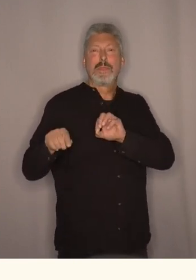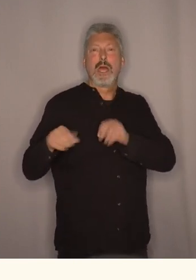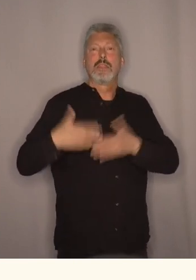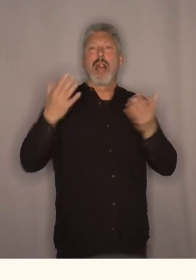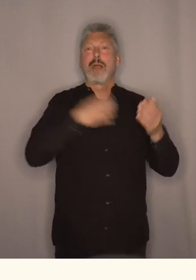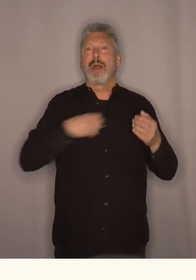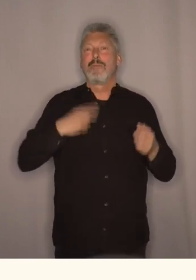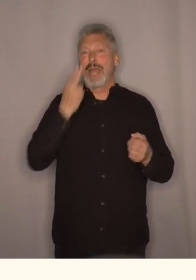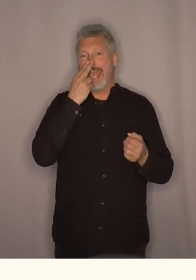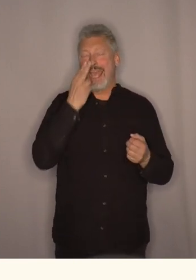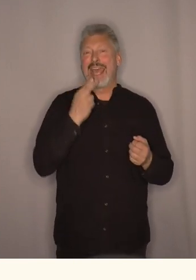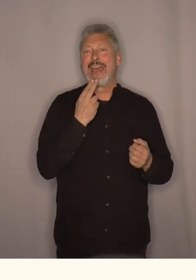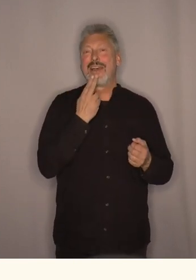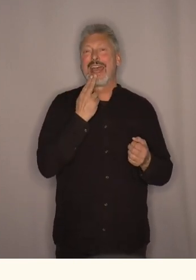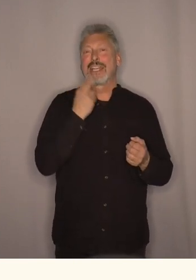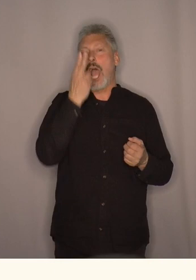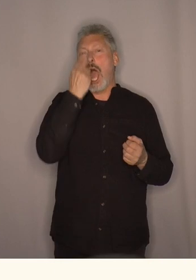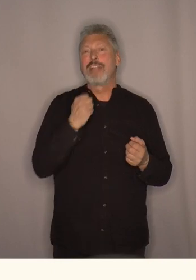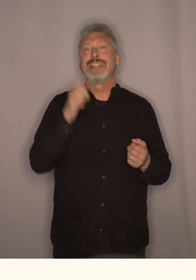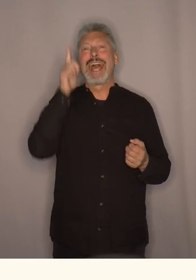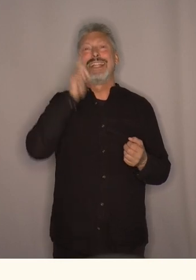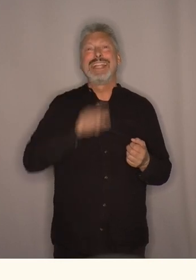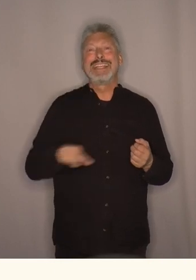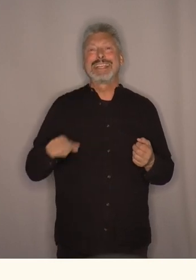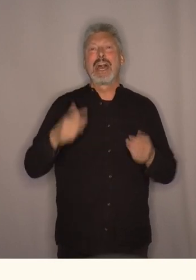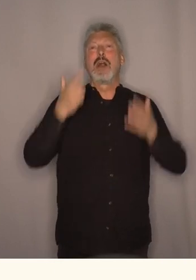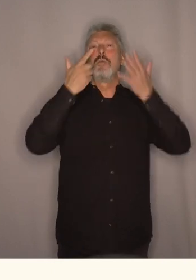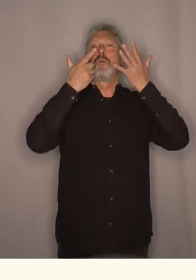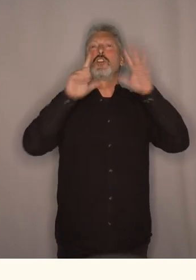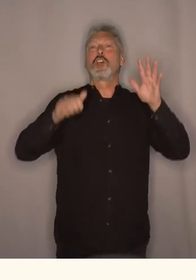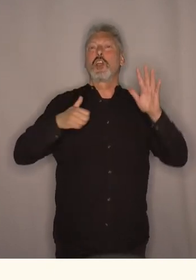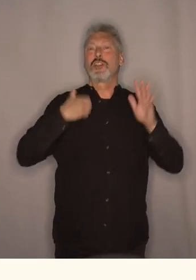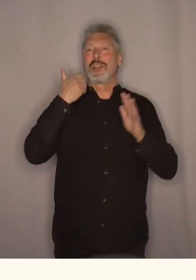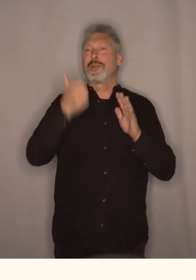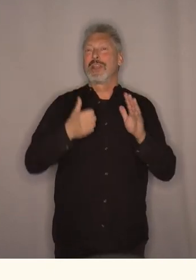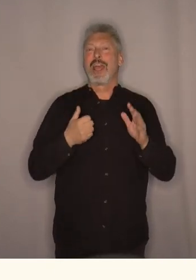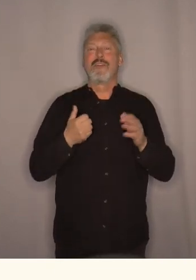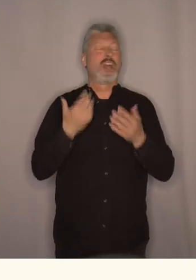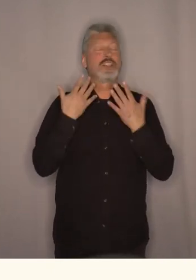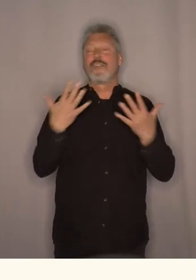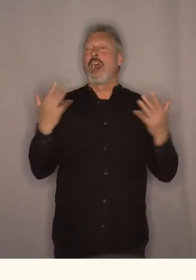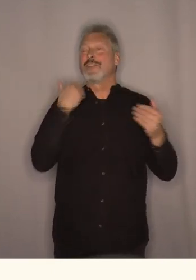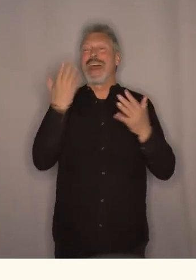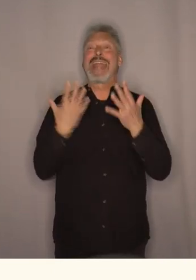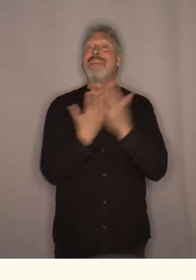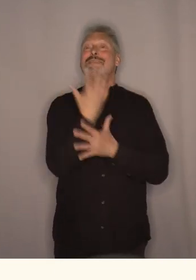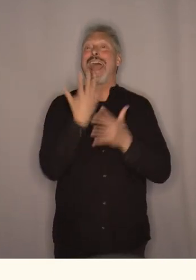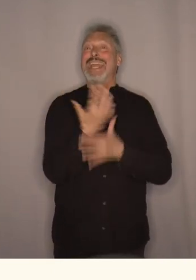som het Anne-Lise og på 70-tallet så var det så vanlig å være veggis men det var hun.